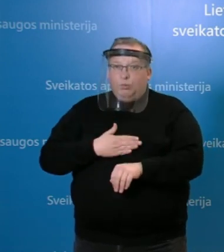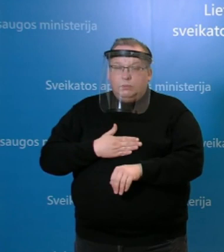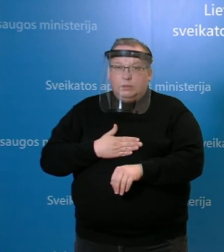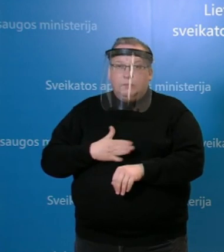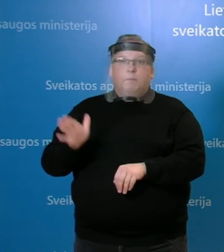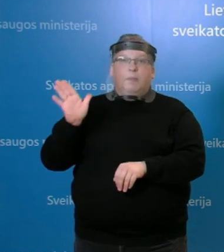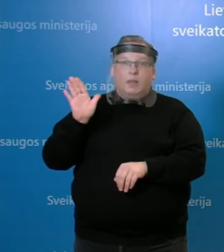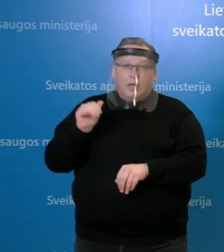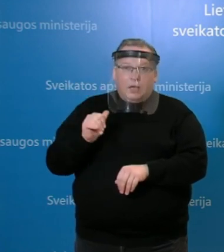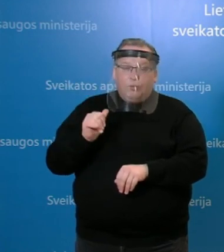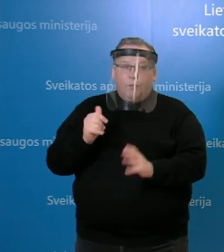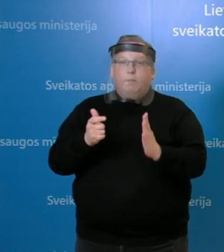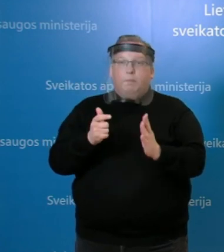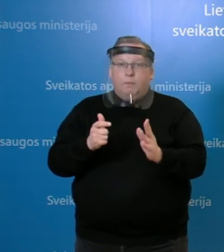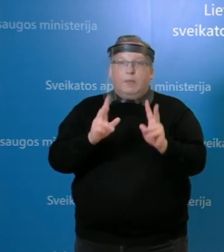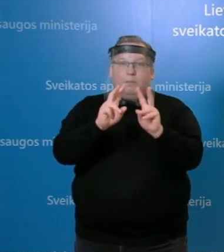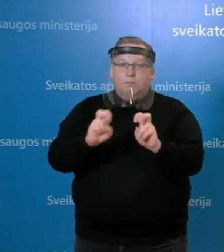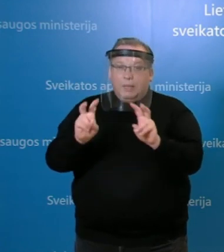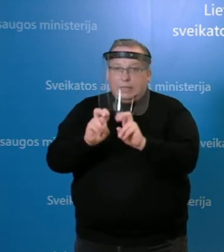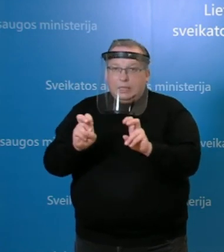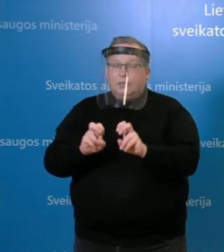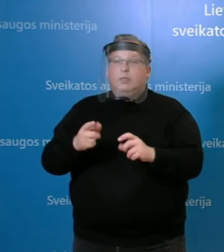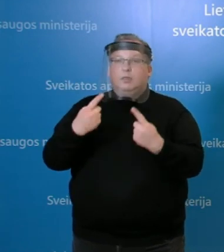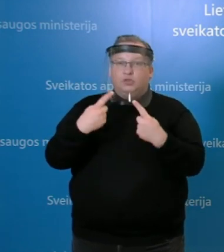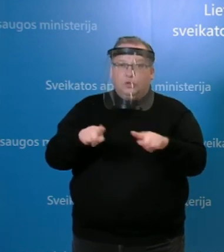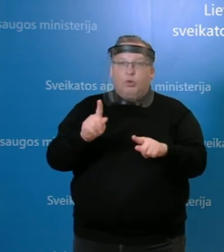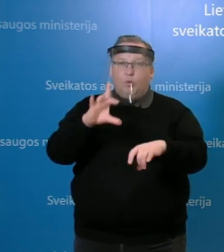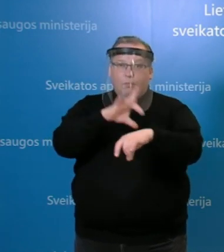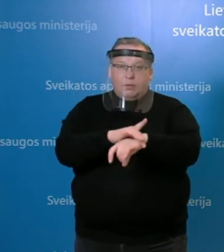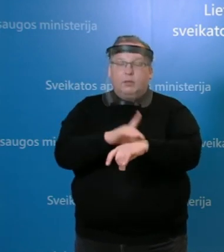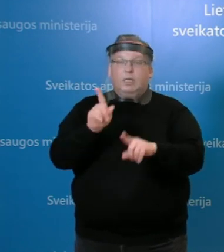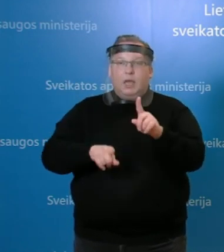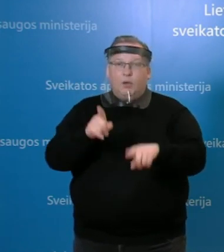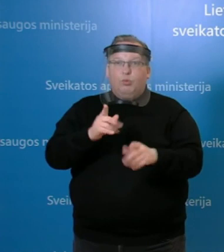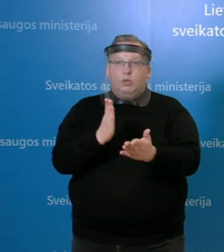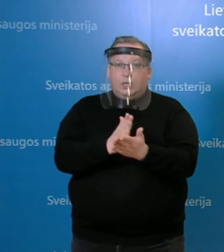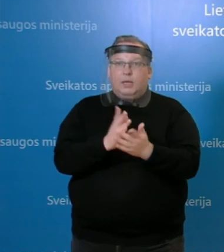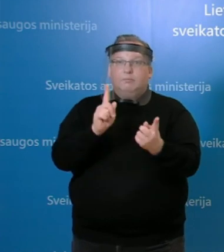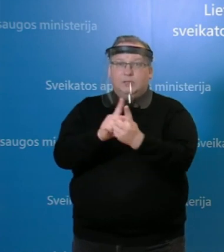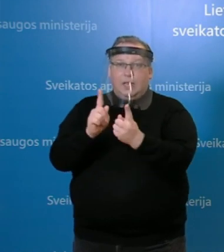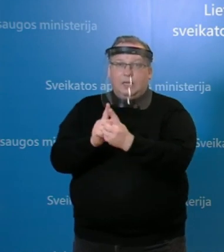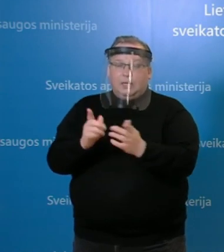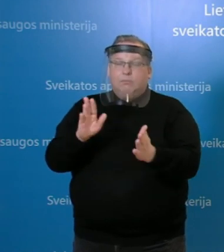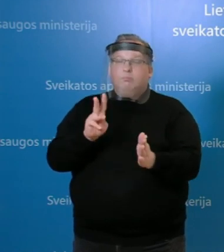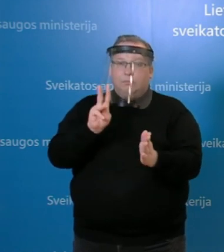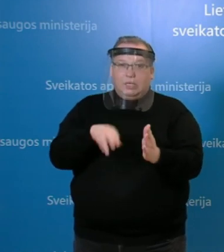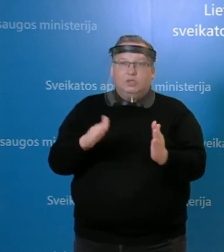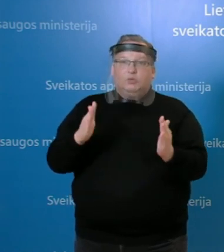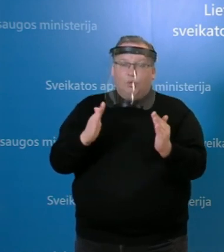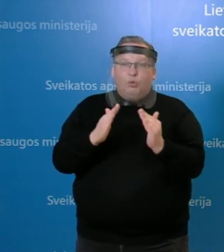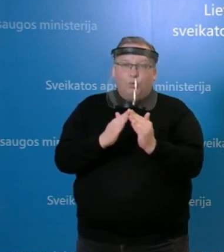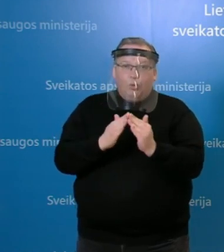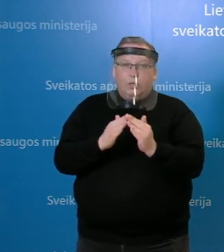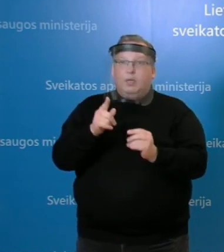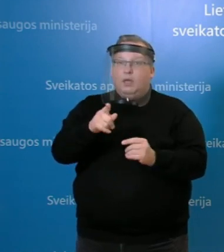išaiškinimu, jeigu sustabdo veiklą, tačiau iš kitos pusės, na, jeigu yra izoliuoti sąlyti turėjo, tai jie jau tuo antrinio atveju